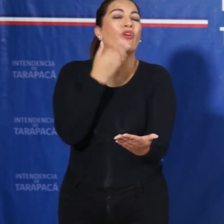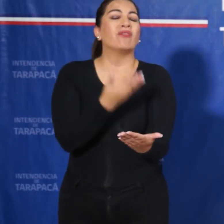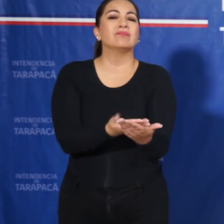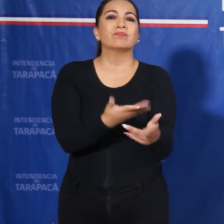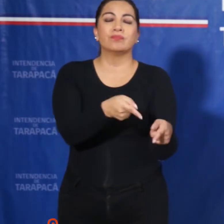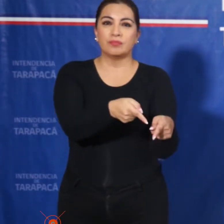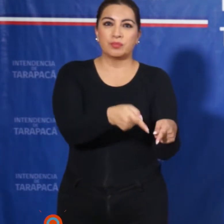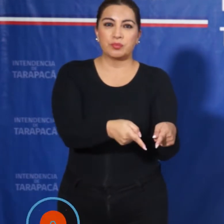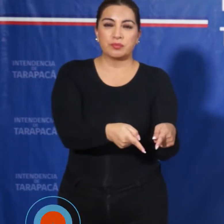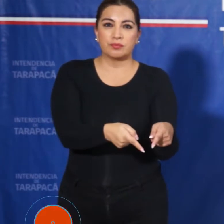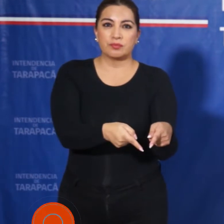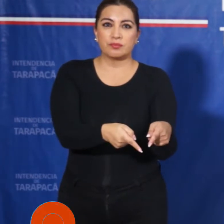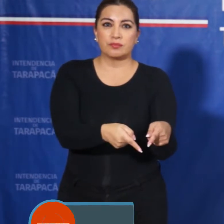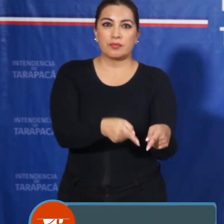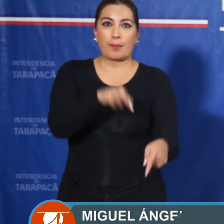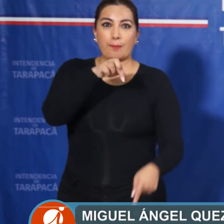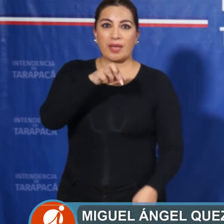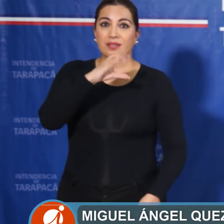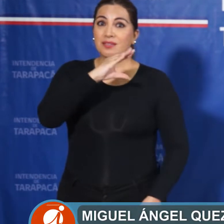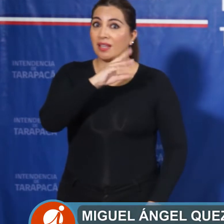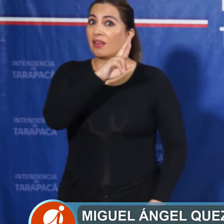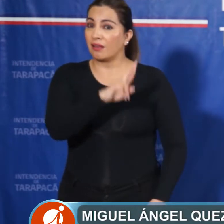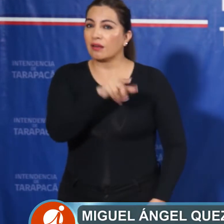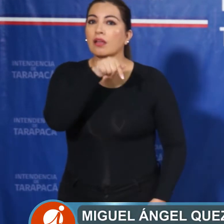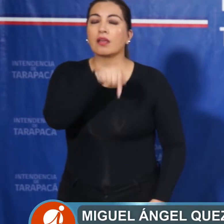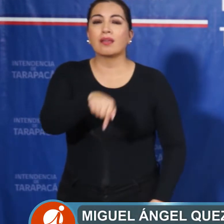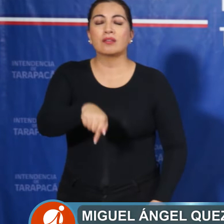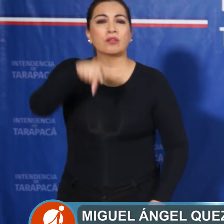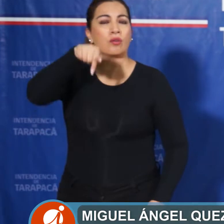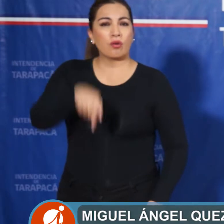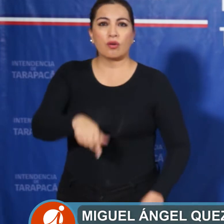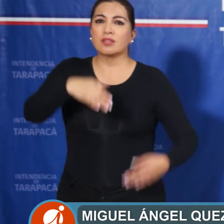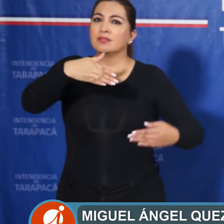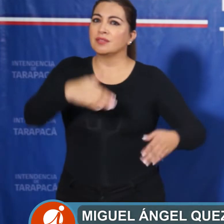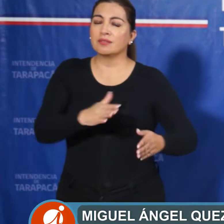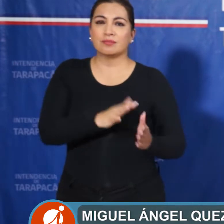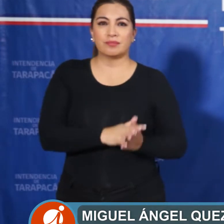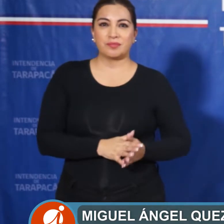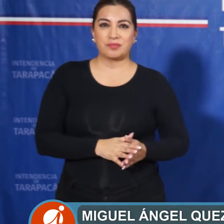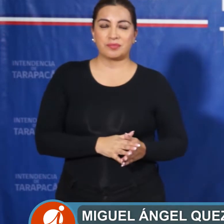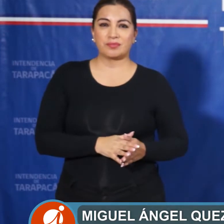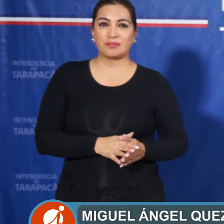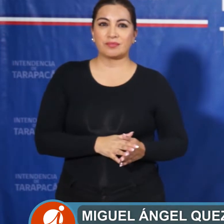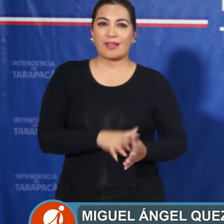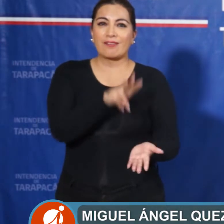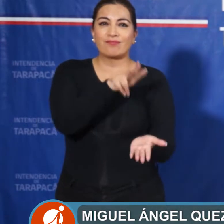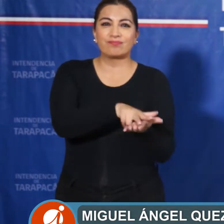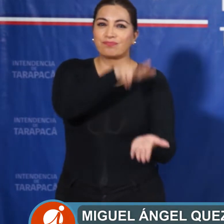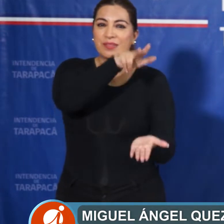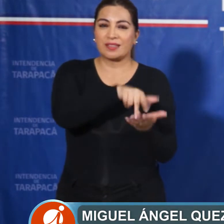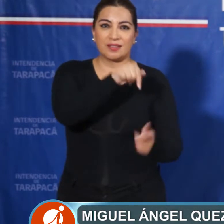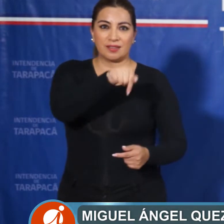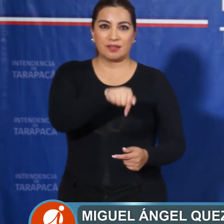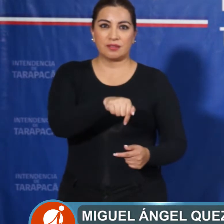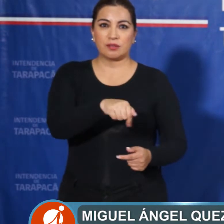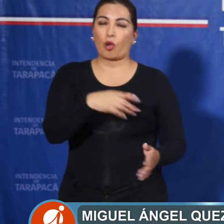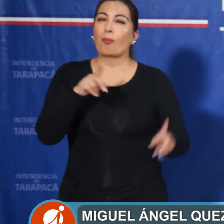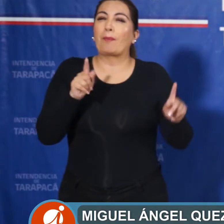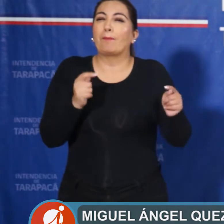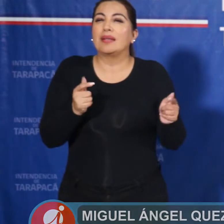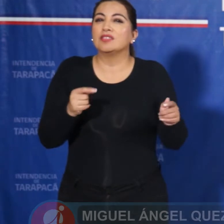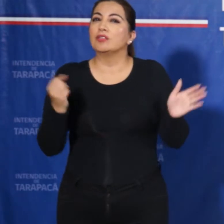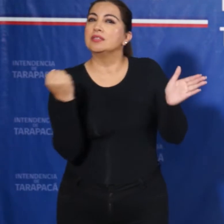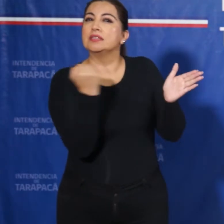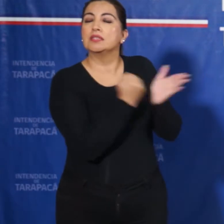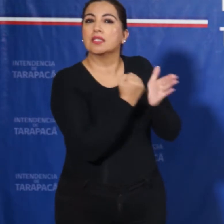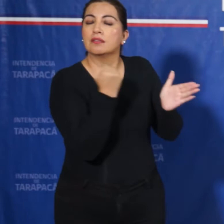PCR, lo que significa que hoy día están en el proceso de validación y como una especie